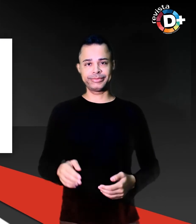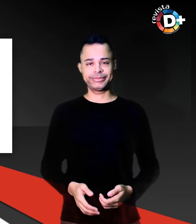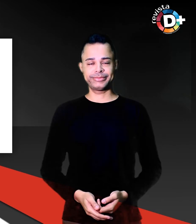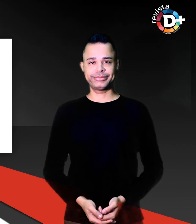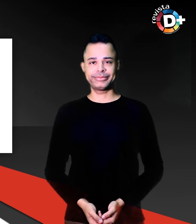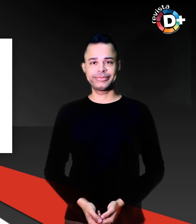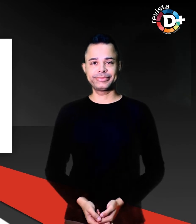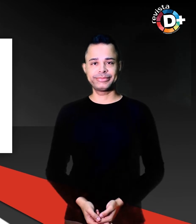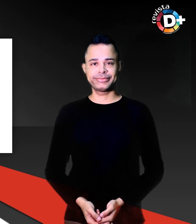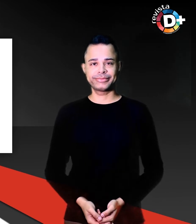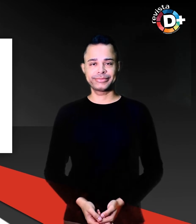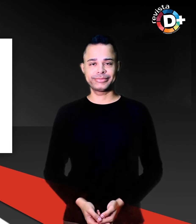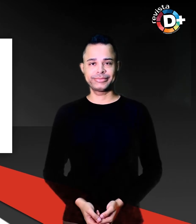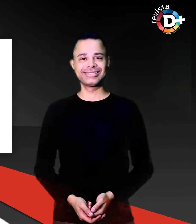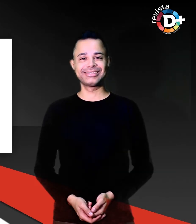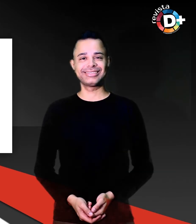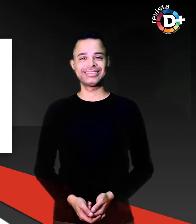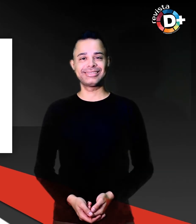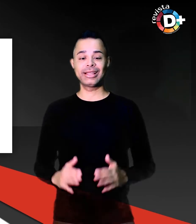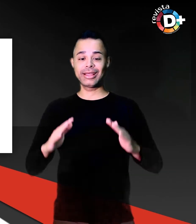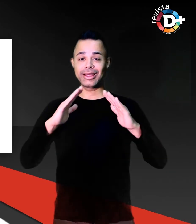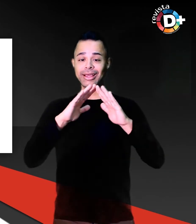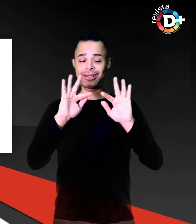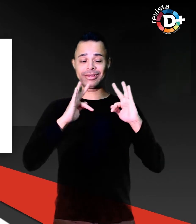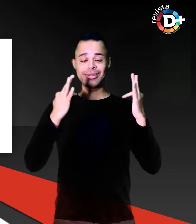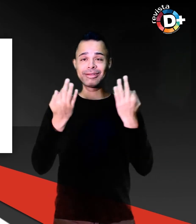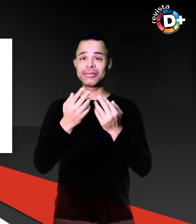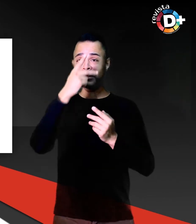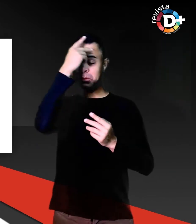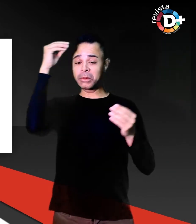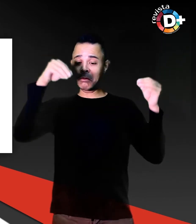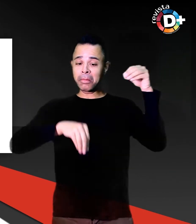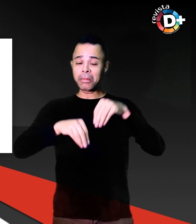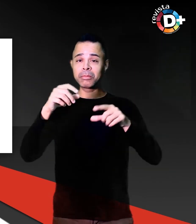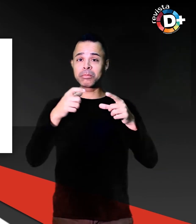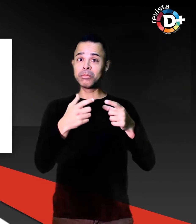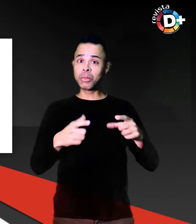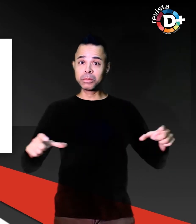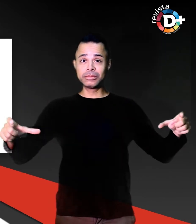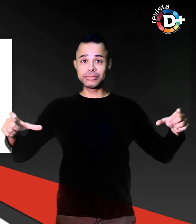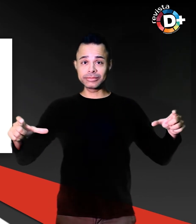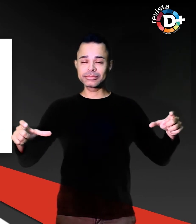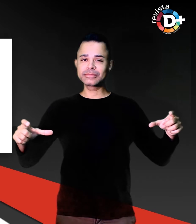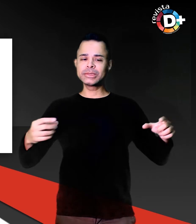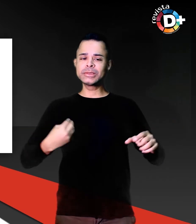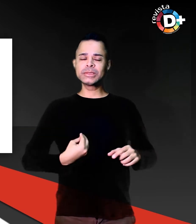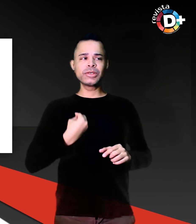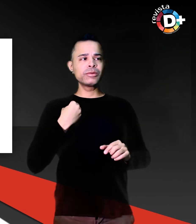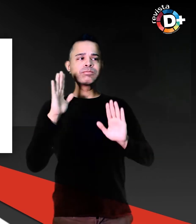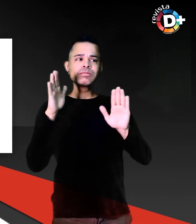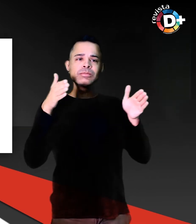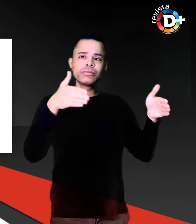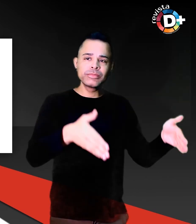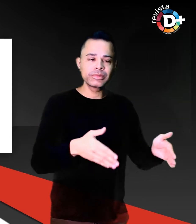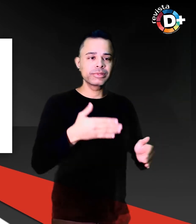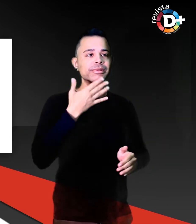Um grande lar Dedicar a vida a crianças adotivas não é apenas uma missão para a mãe,